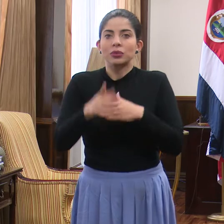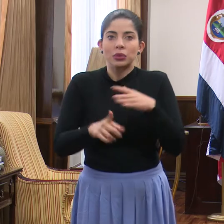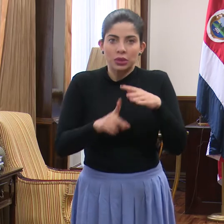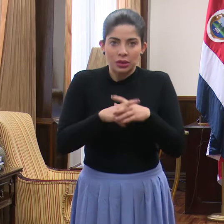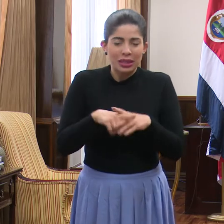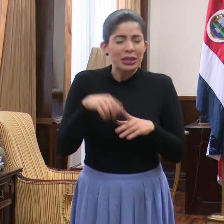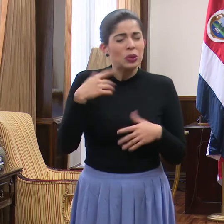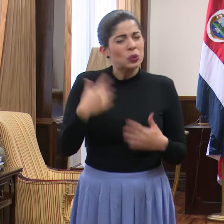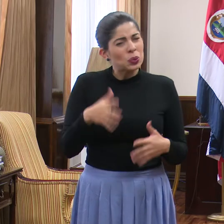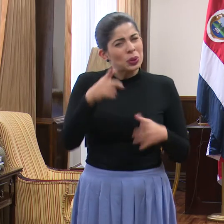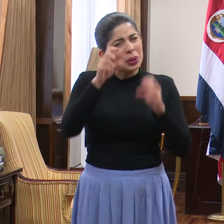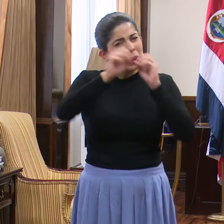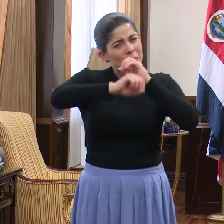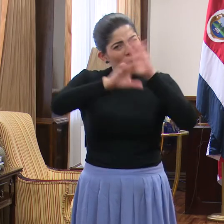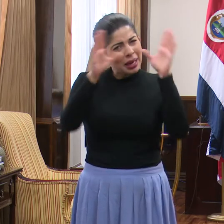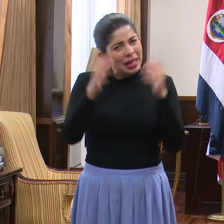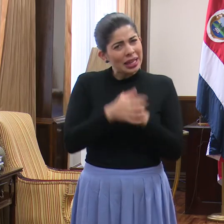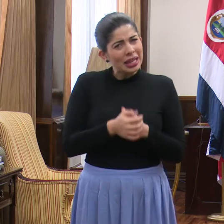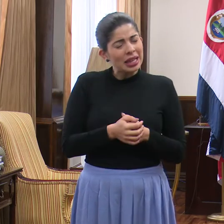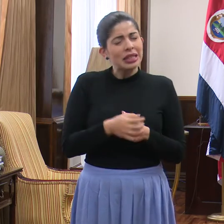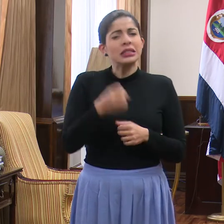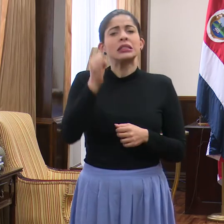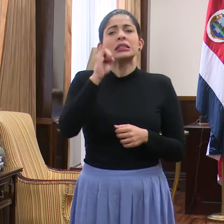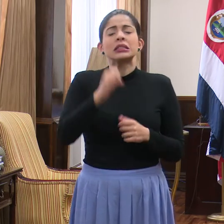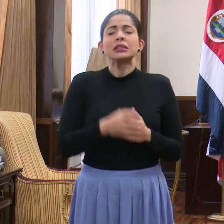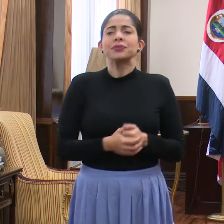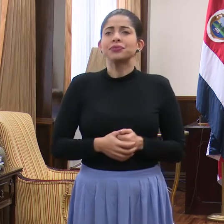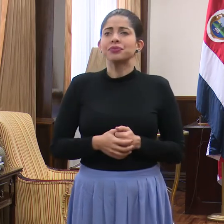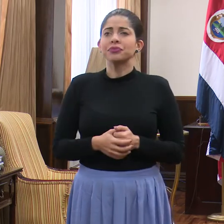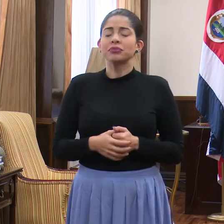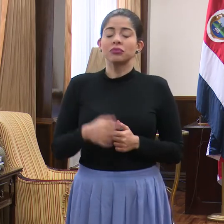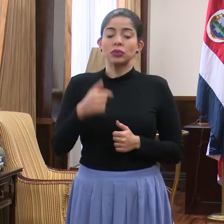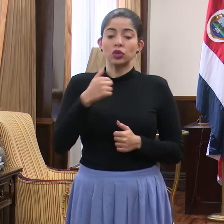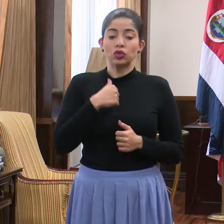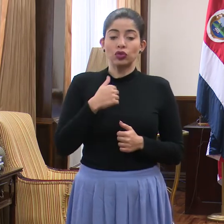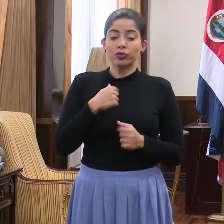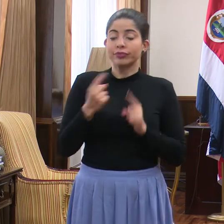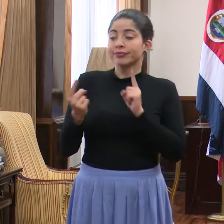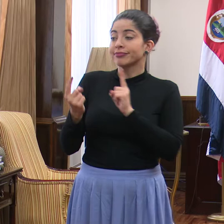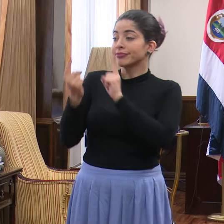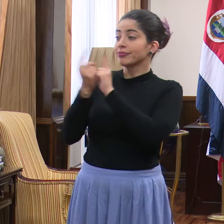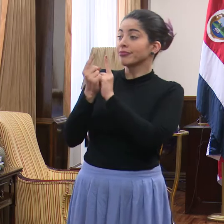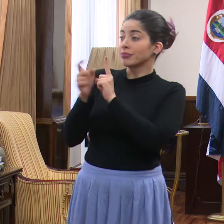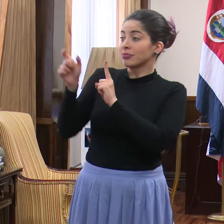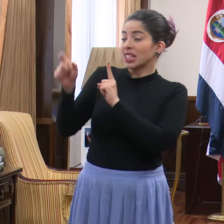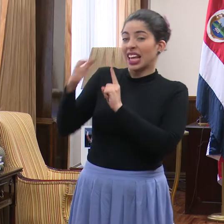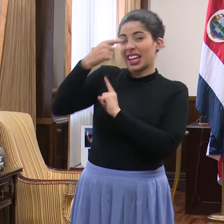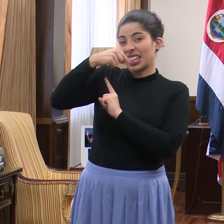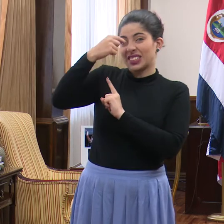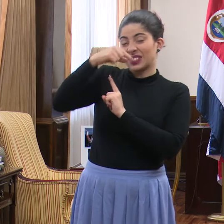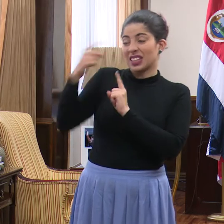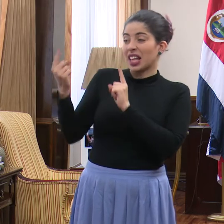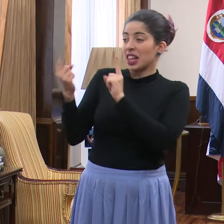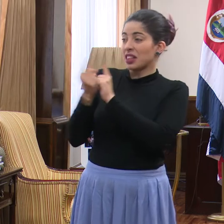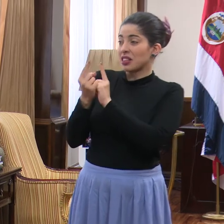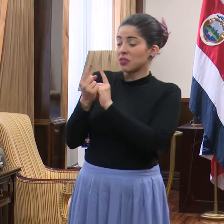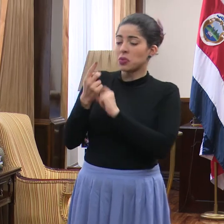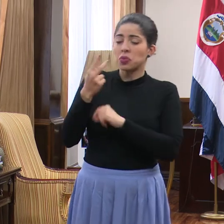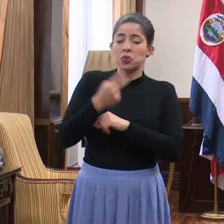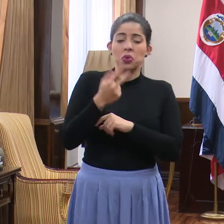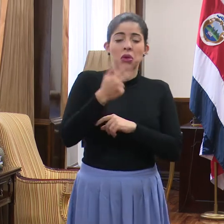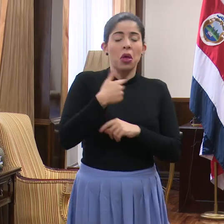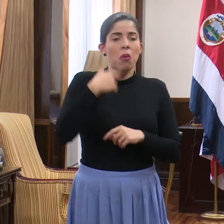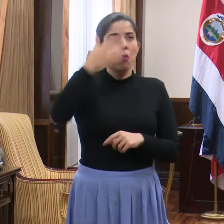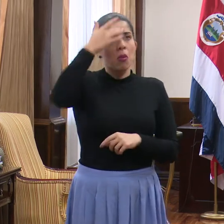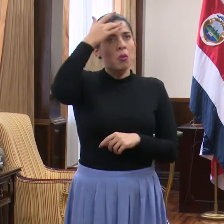imagínese usted que resulta que entra en contacto con una persona resfriada, pocos días después ya se le